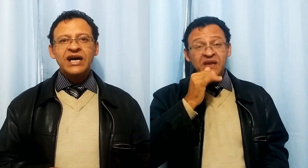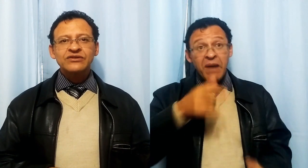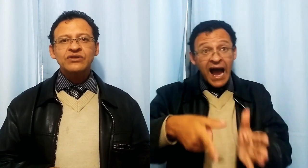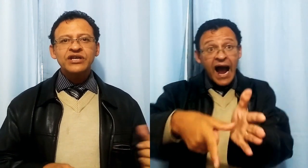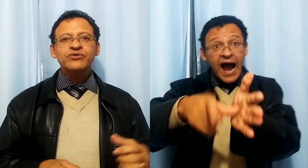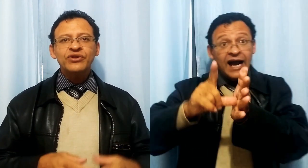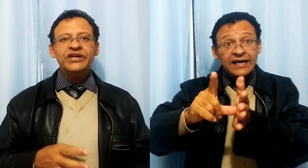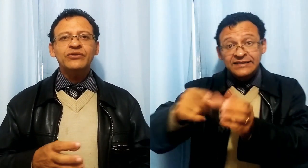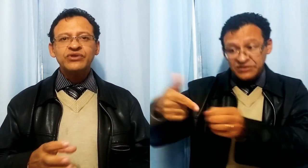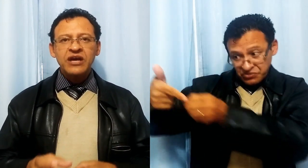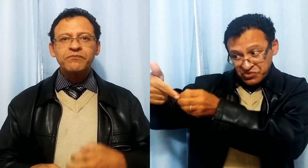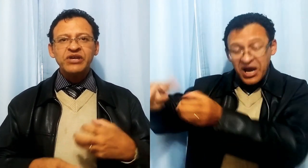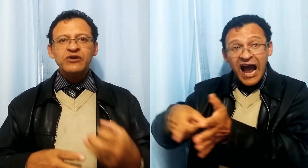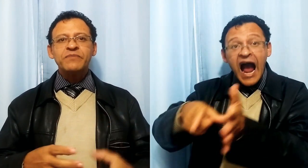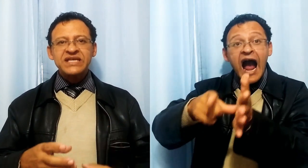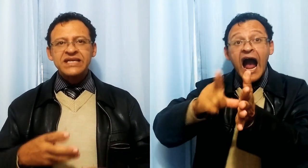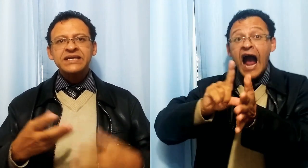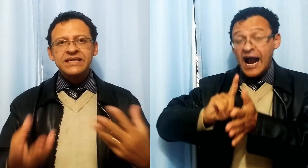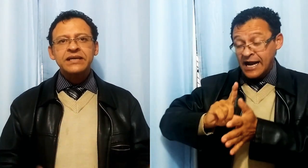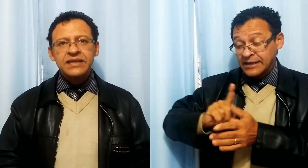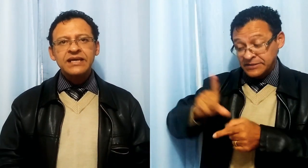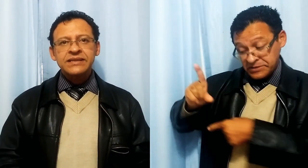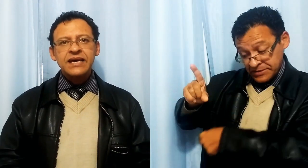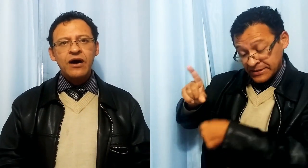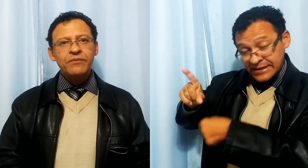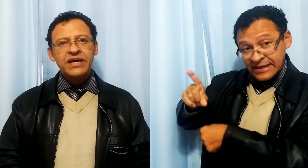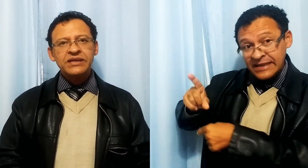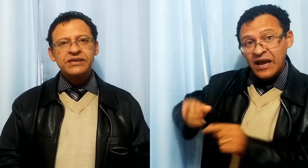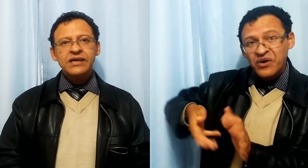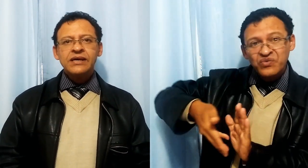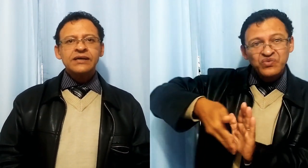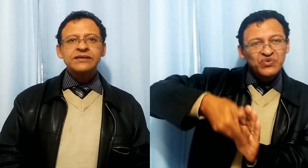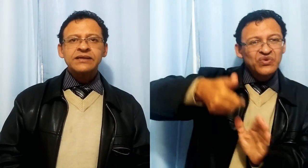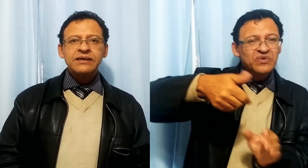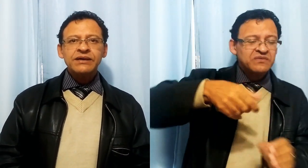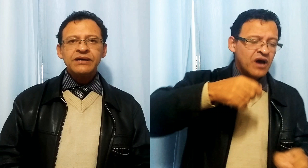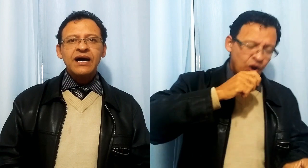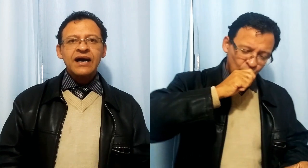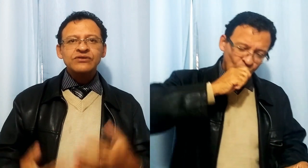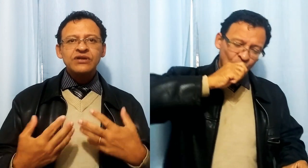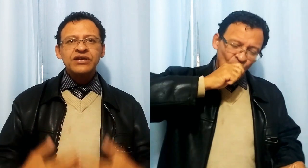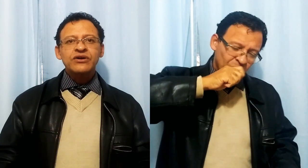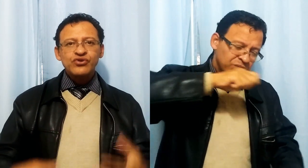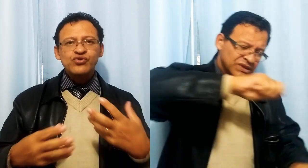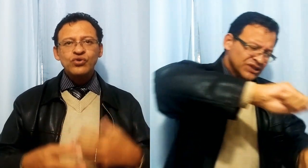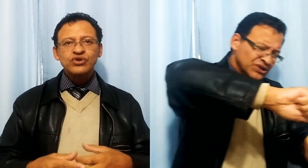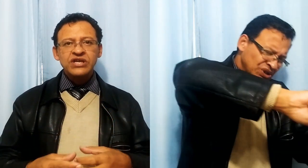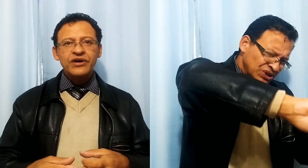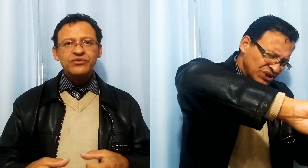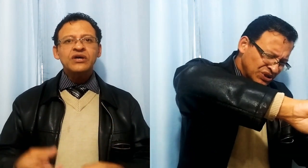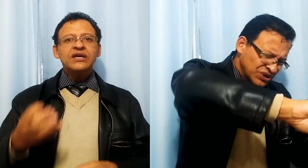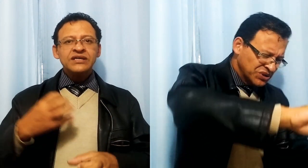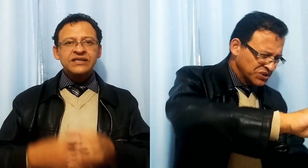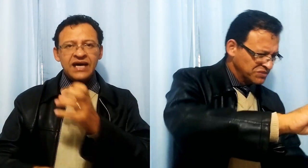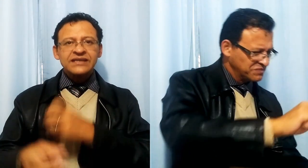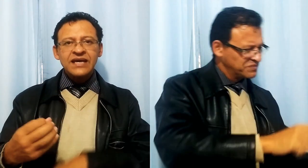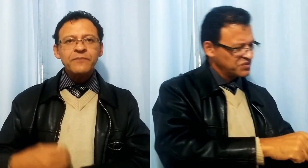gasolina, estou dando um tempinho para ter certeza realmente de que a gasolina que eu estou usando está 100